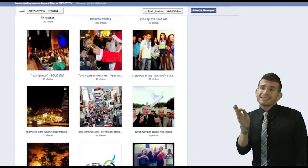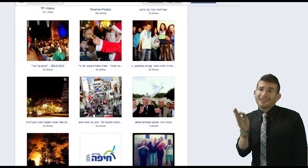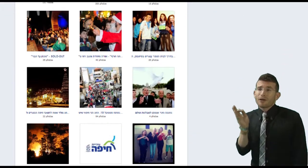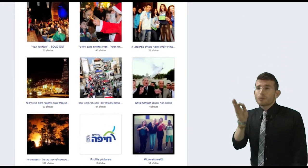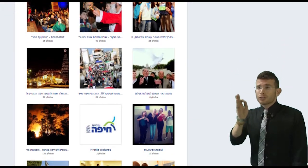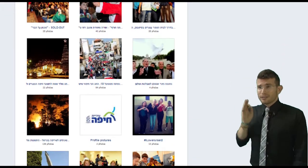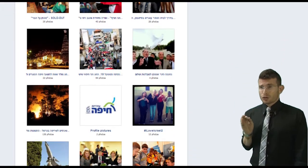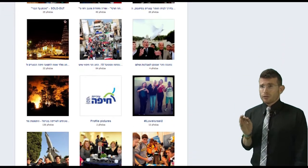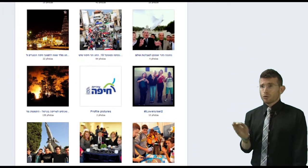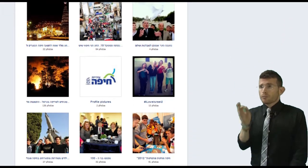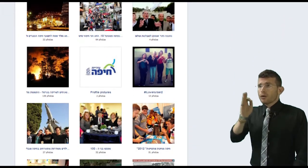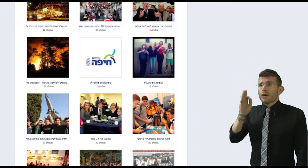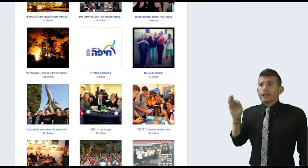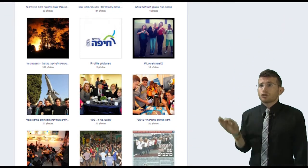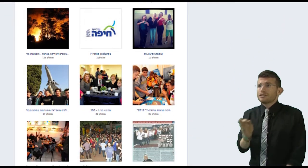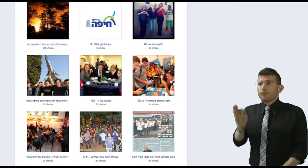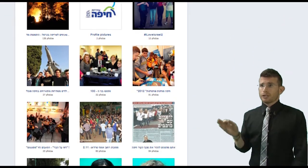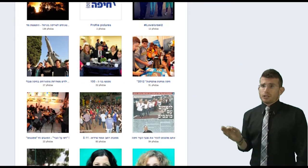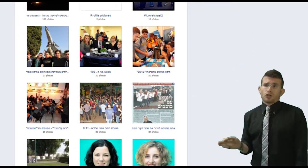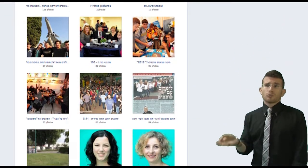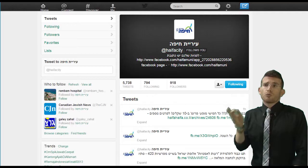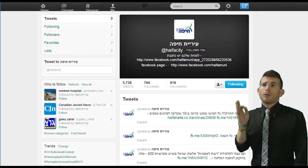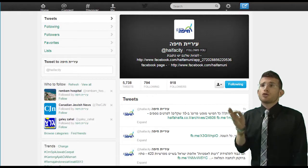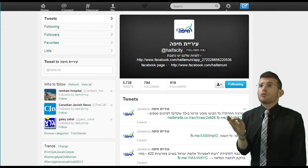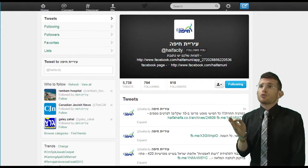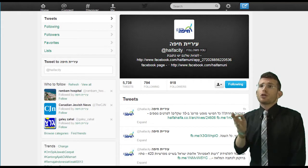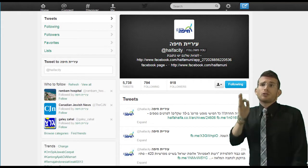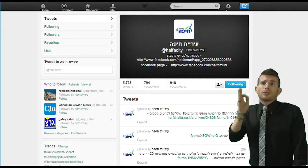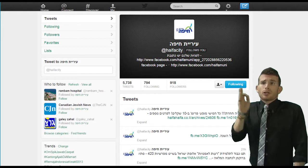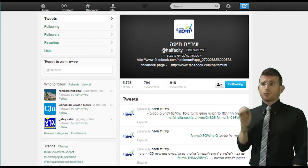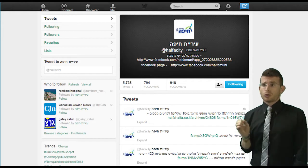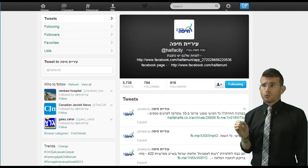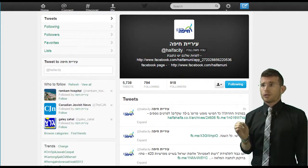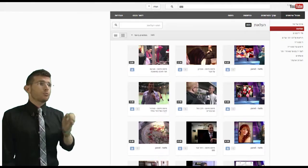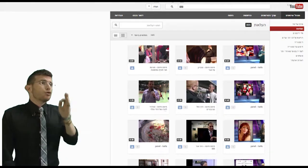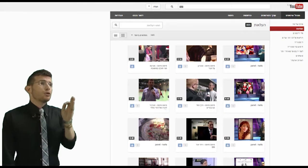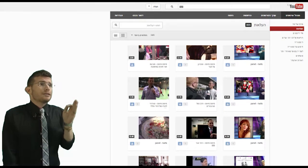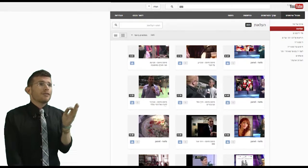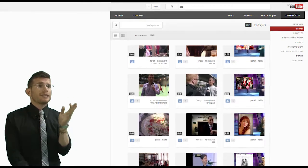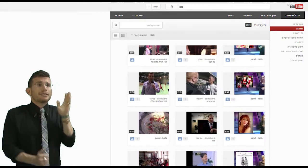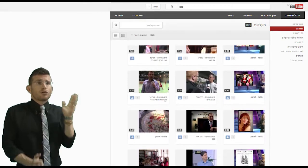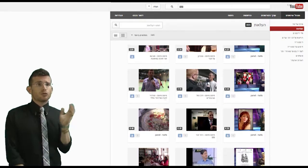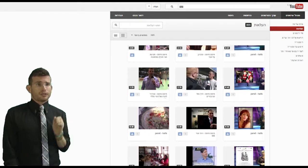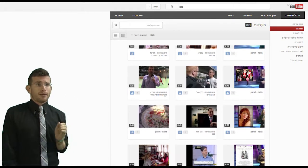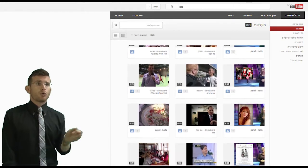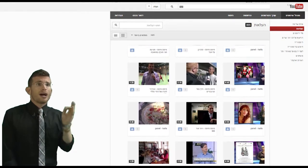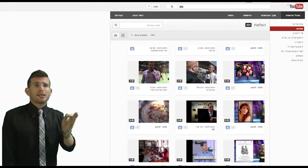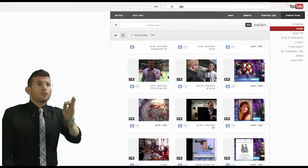,427 תמונות מאירועי העיר שהציפו את הרשת, עם 898 ציוצים מחשבון הטוויטר, עם 621 סרטונים שצילמנו, ערכנו